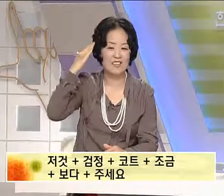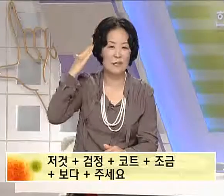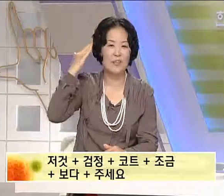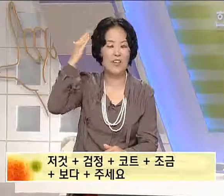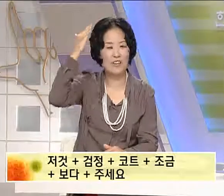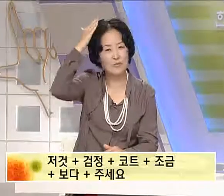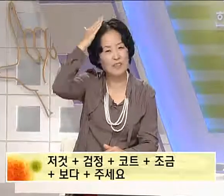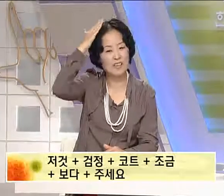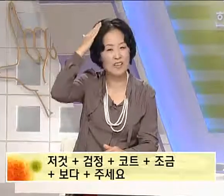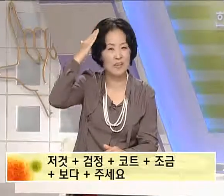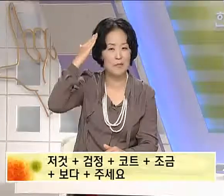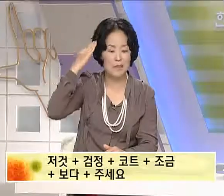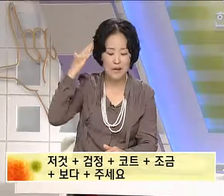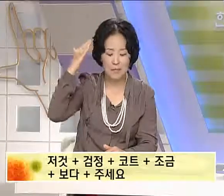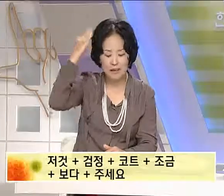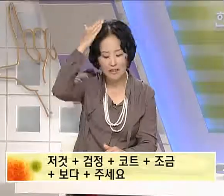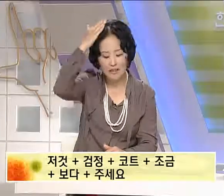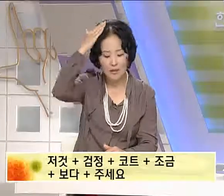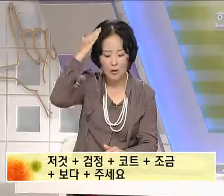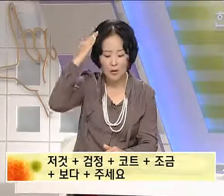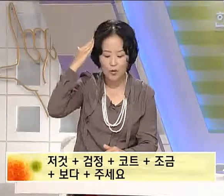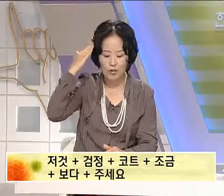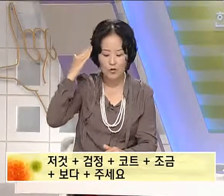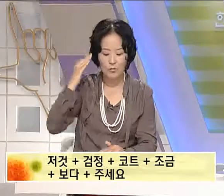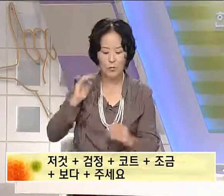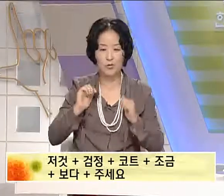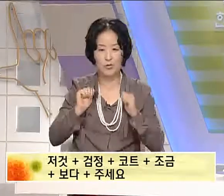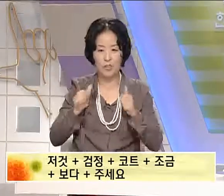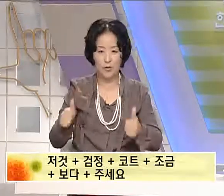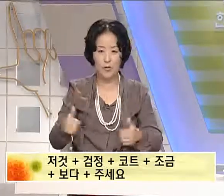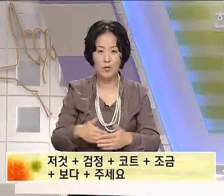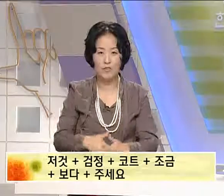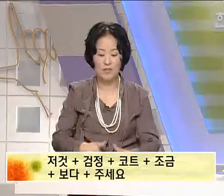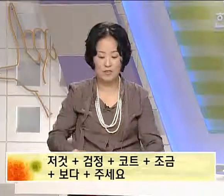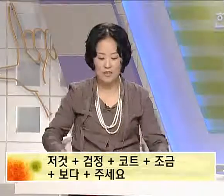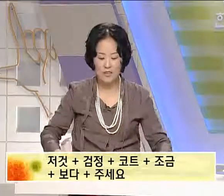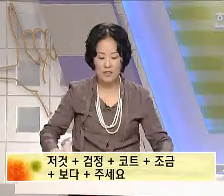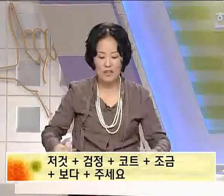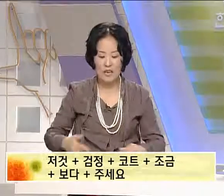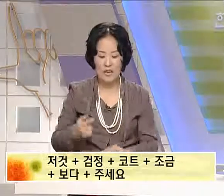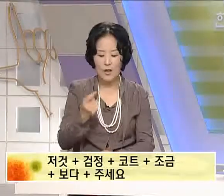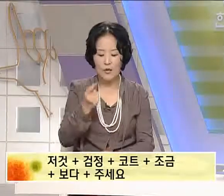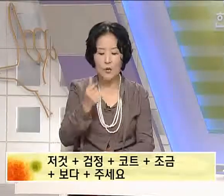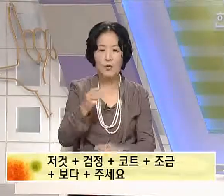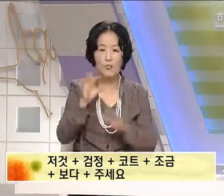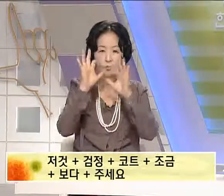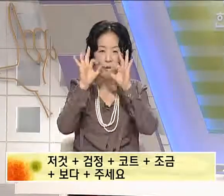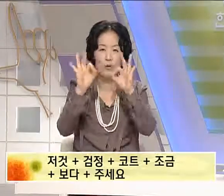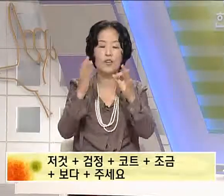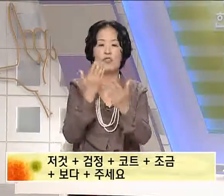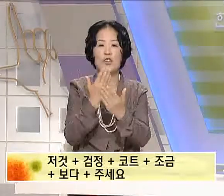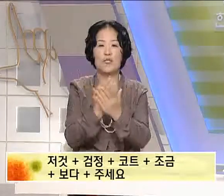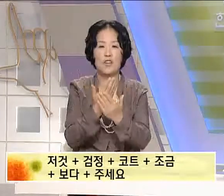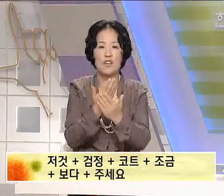머리에 검은색을 나타냅니다. 까만. 코트를 좀 보여주세요. 코트를. 조금 보여주세요인데요.